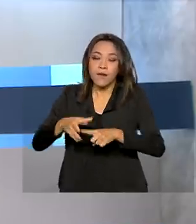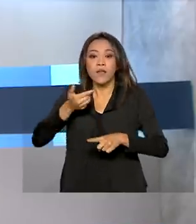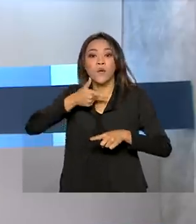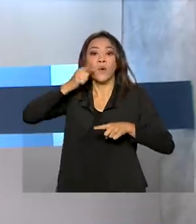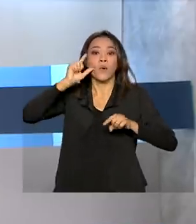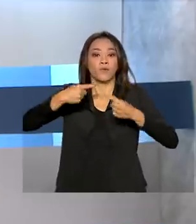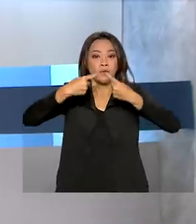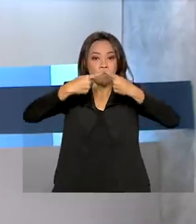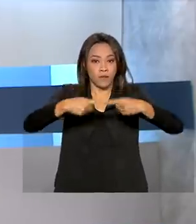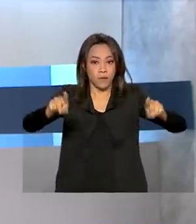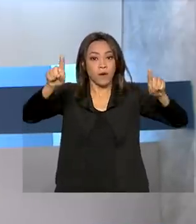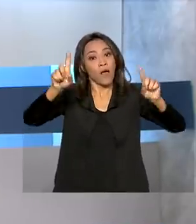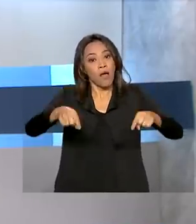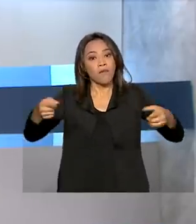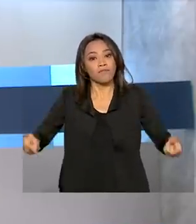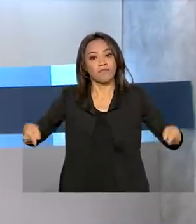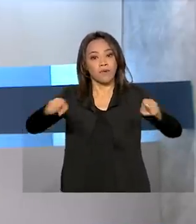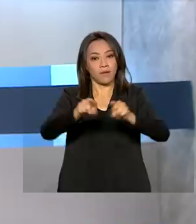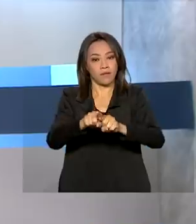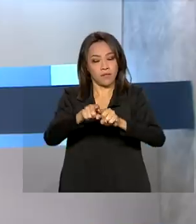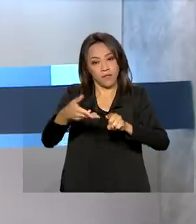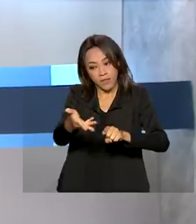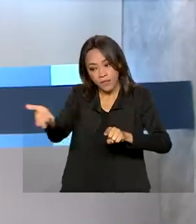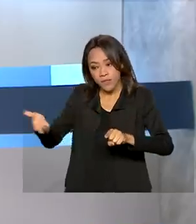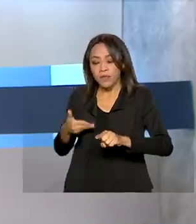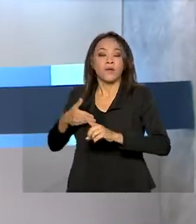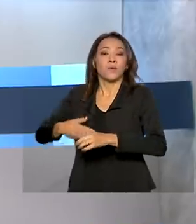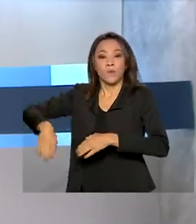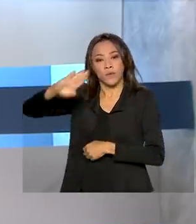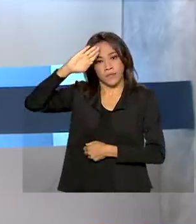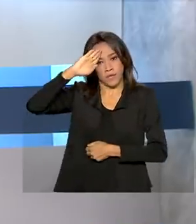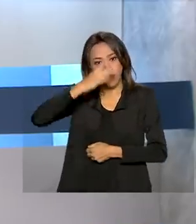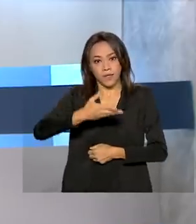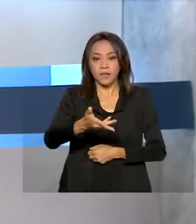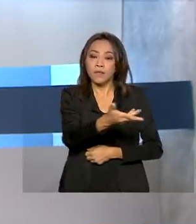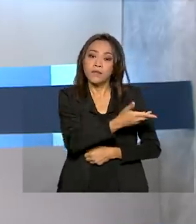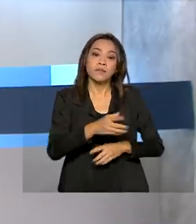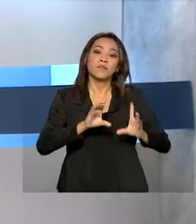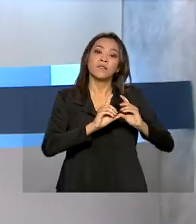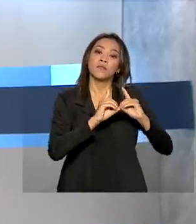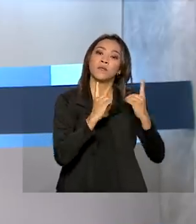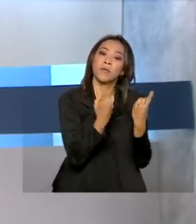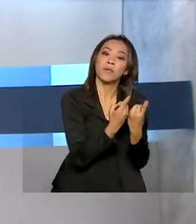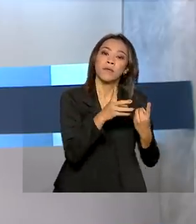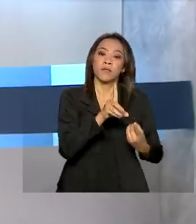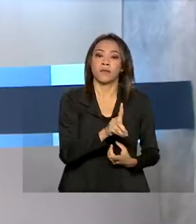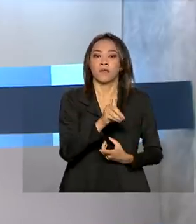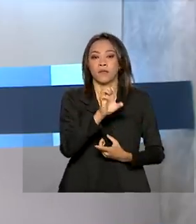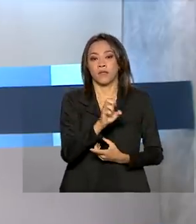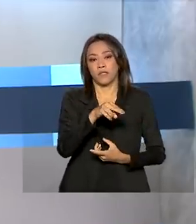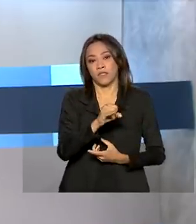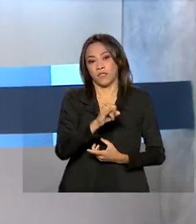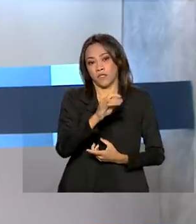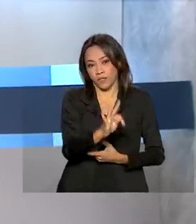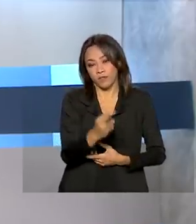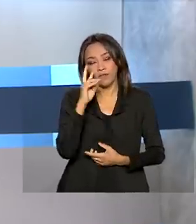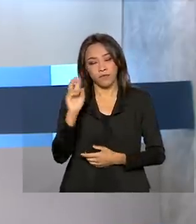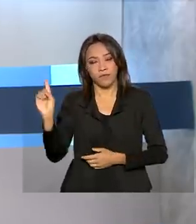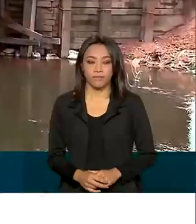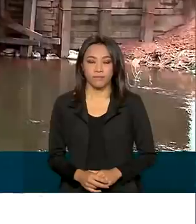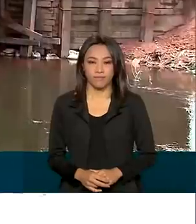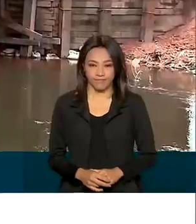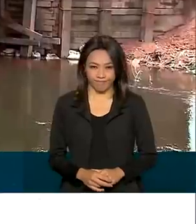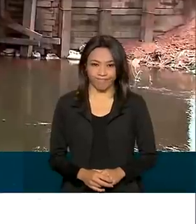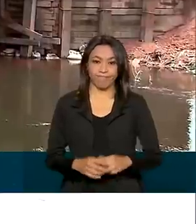ontem, uma parceria entre o Exército e o DENIT. O presidente Jair Bolsonaro foi até a região participar da entrega da ponte.